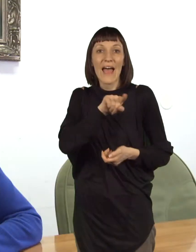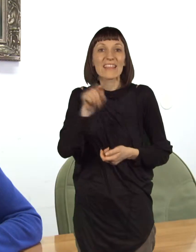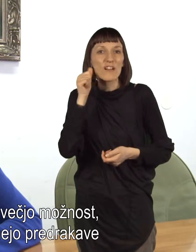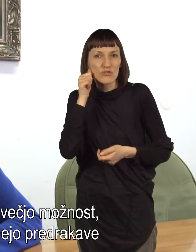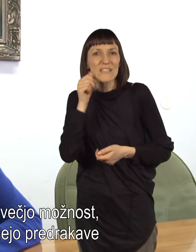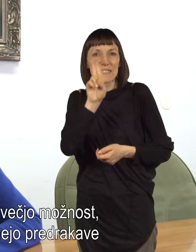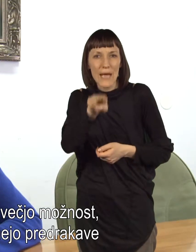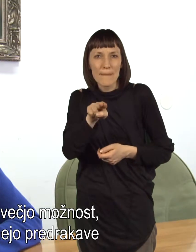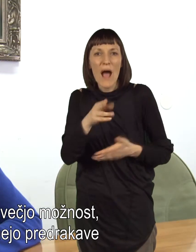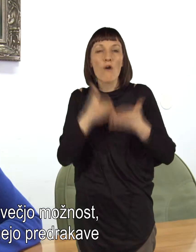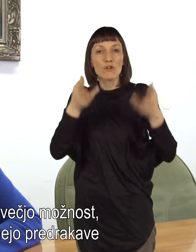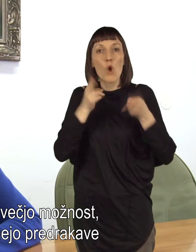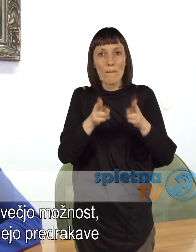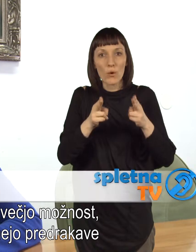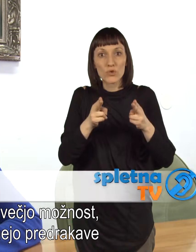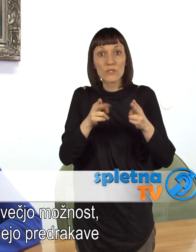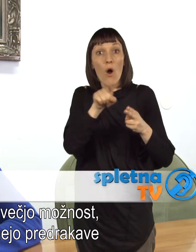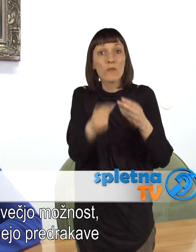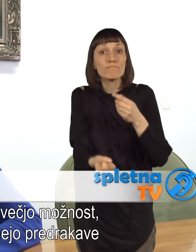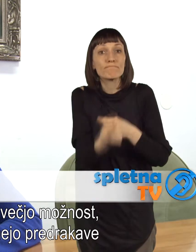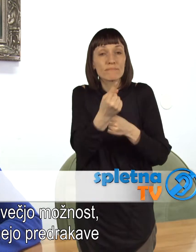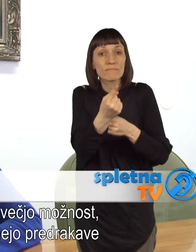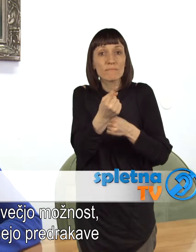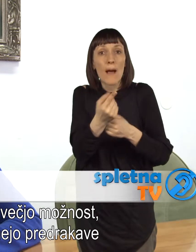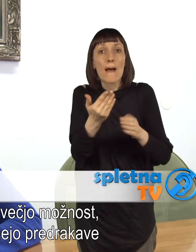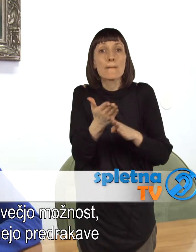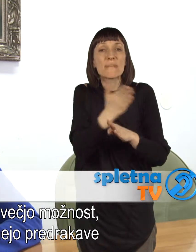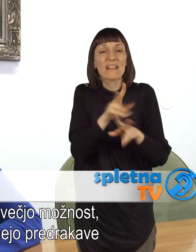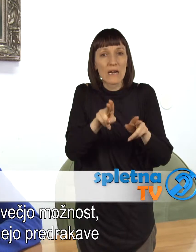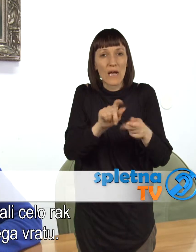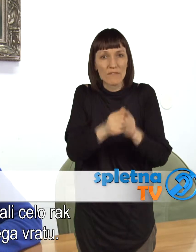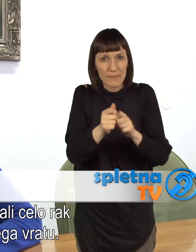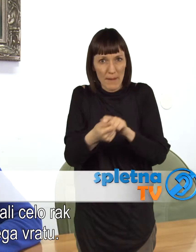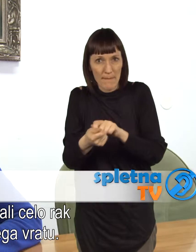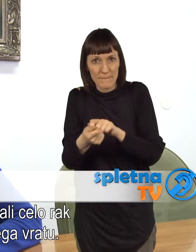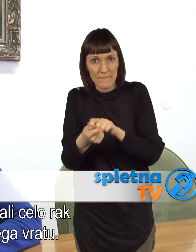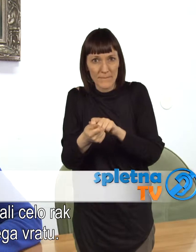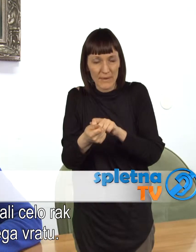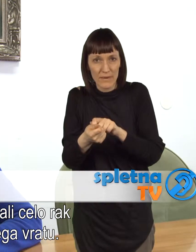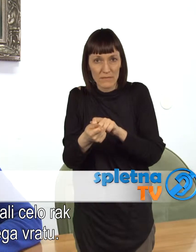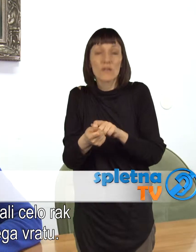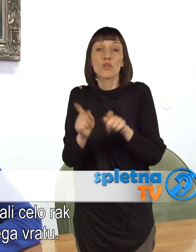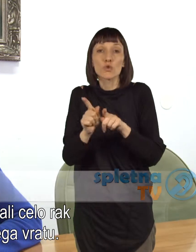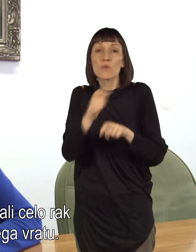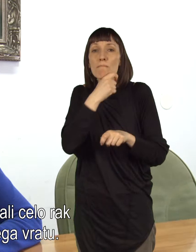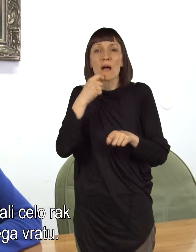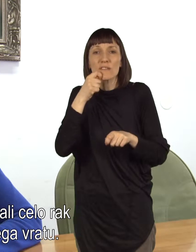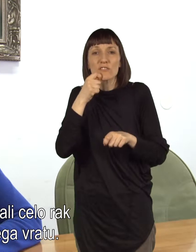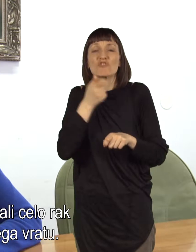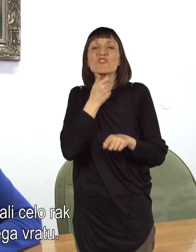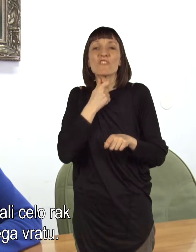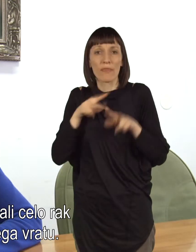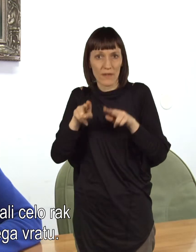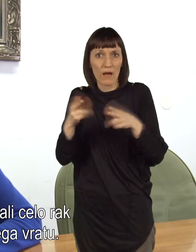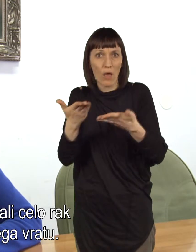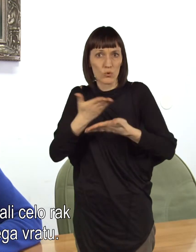Te ženske imajo pa potem večjo možnost, da pri njih lahko nastanejo tako predrakave spremembe, kot pa tudi rak materničnega vratu.